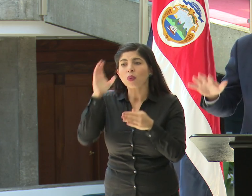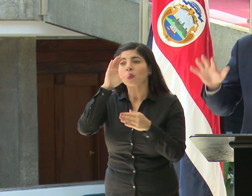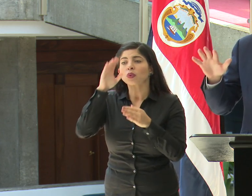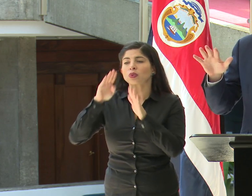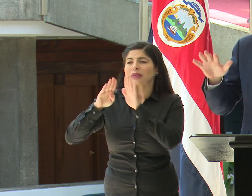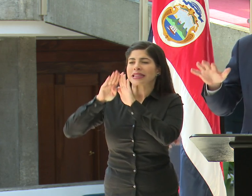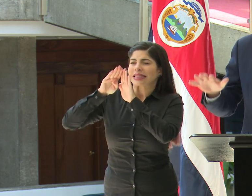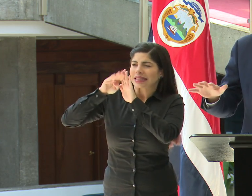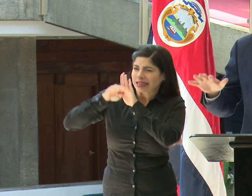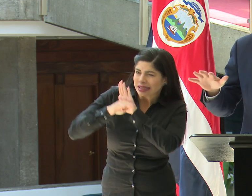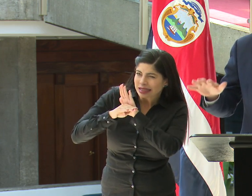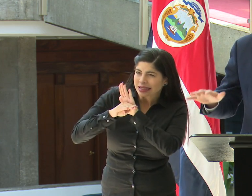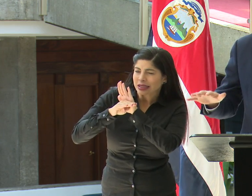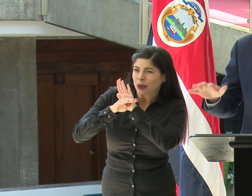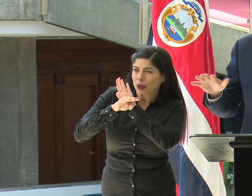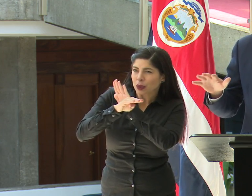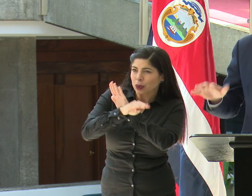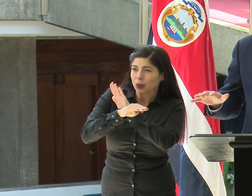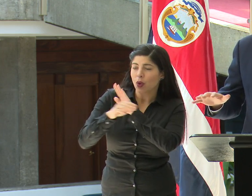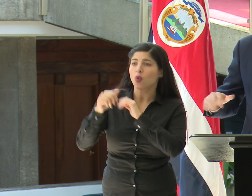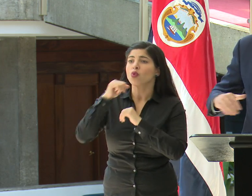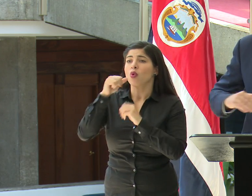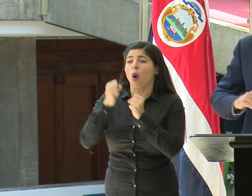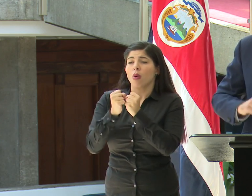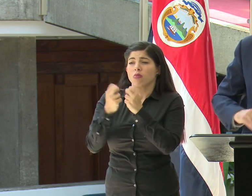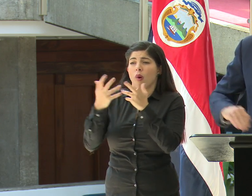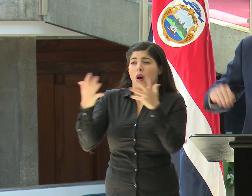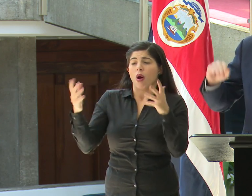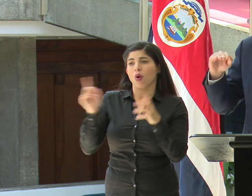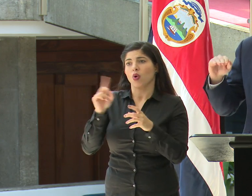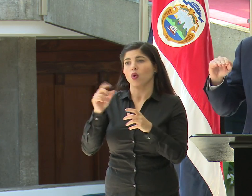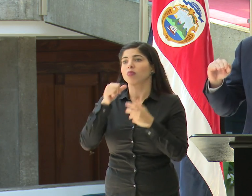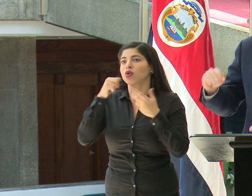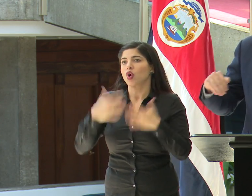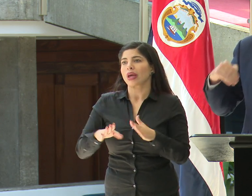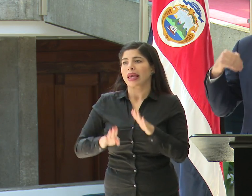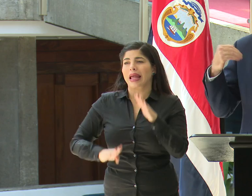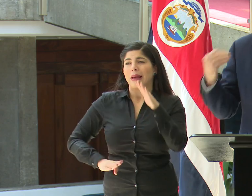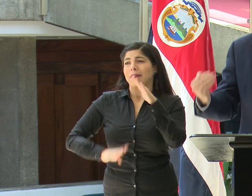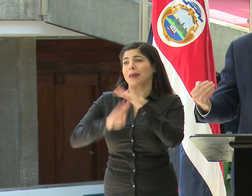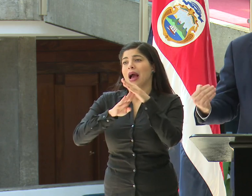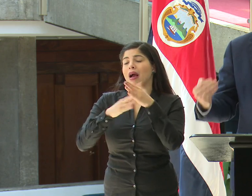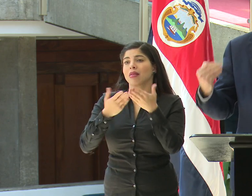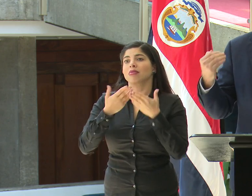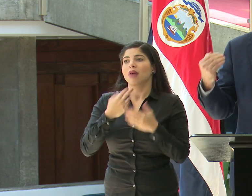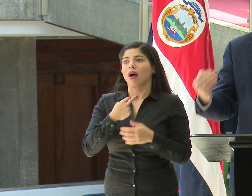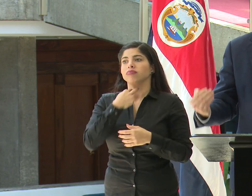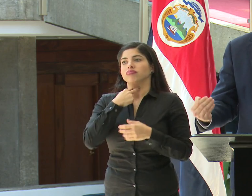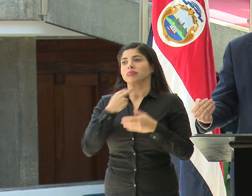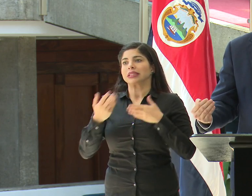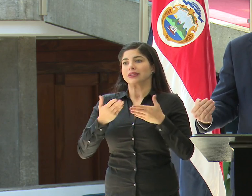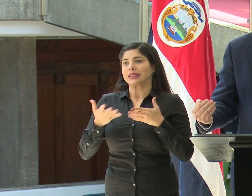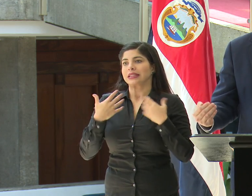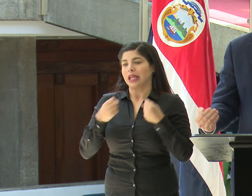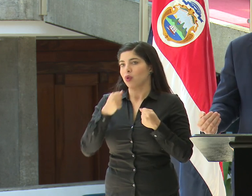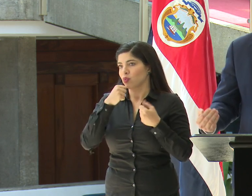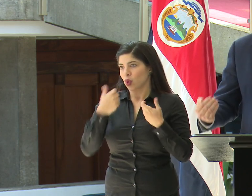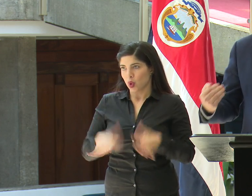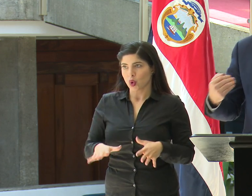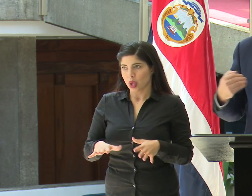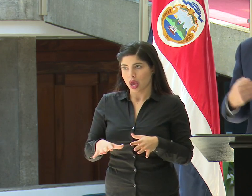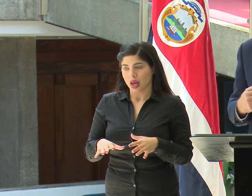curva, a mitigar el crecimiento de casos para que no haya un pico que nos sature los servicios de salud.